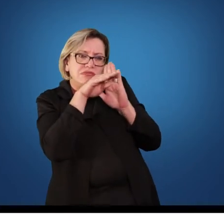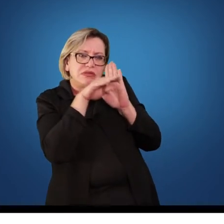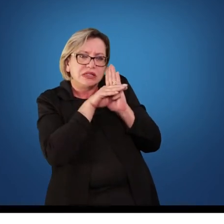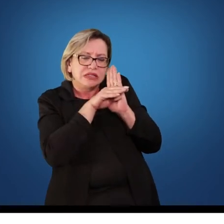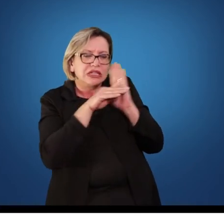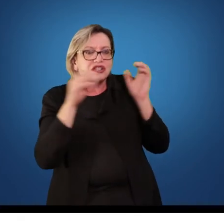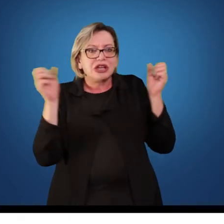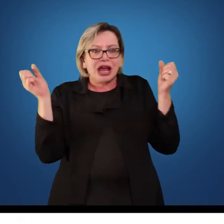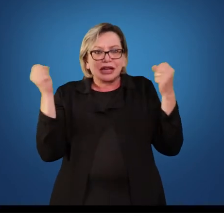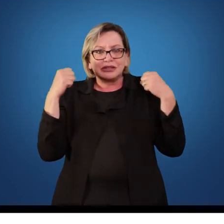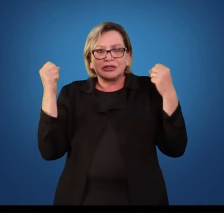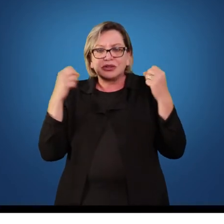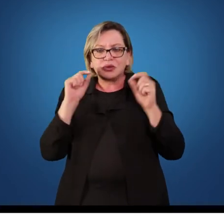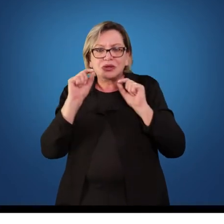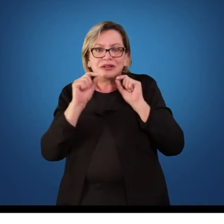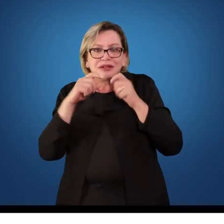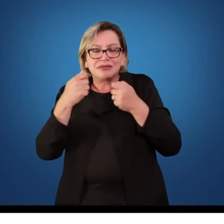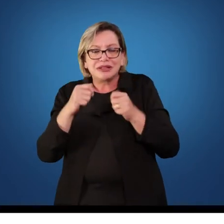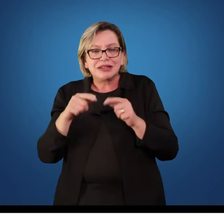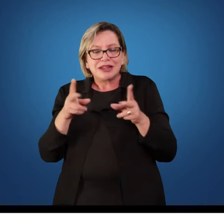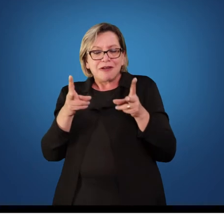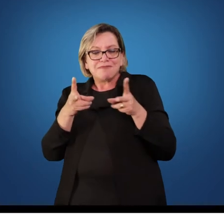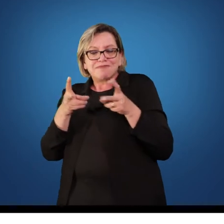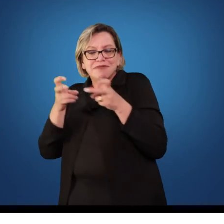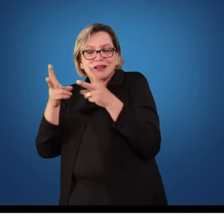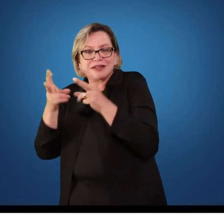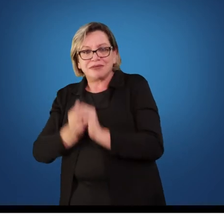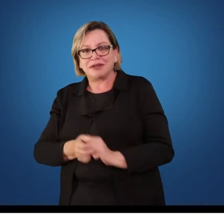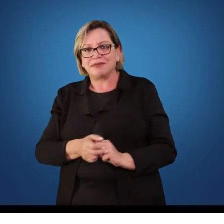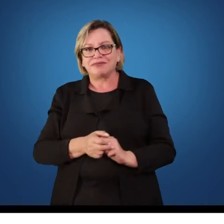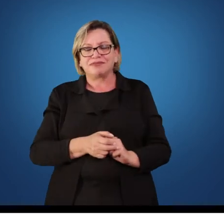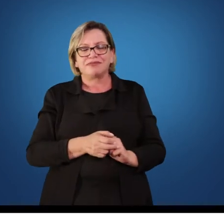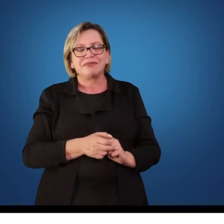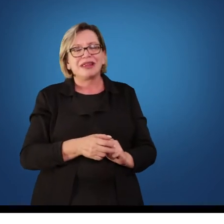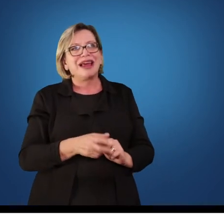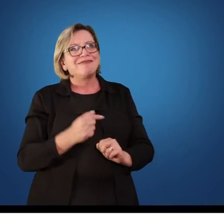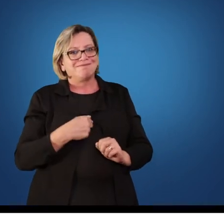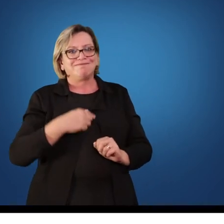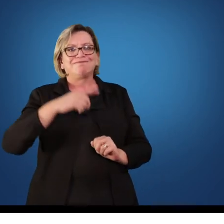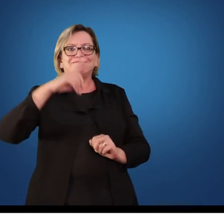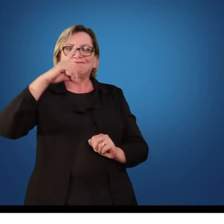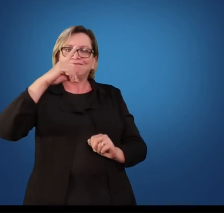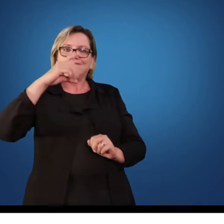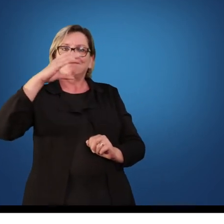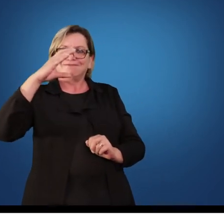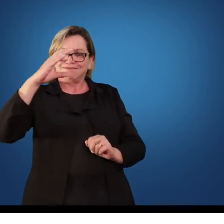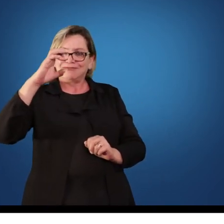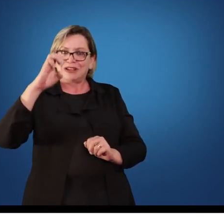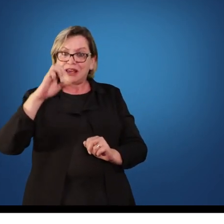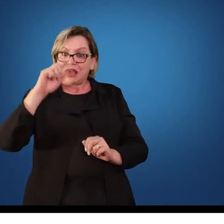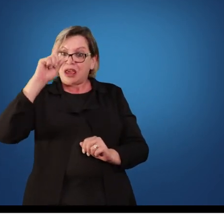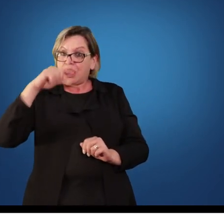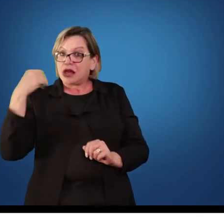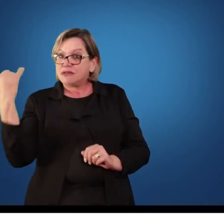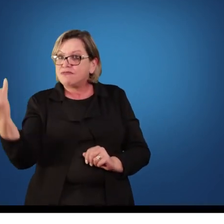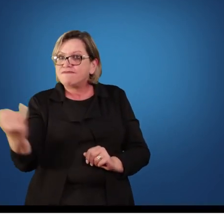devemos considerar nesse momento? As diretrizes curriculares do nosso Estado, elas são de fundamental importância para o nosso